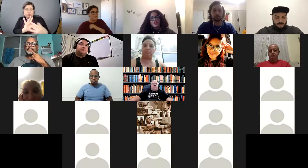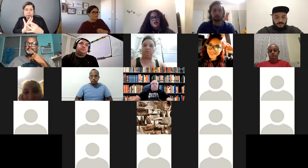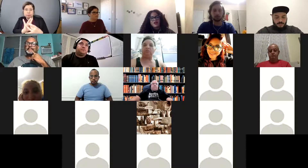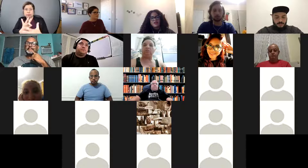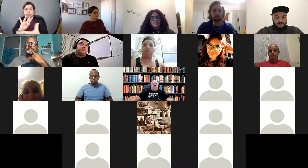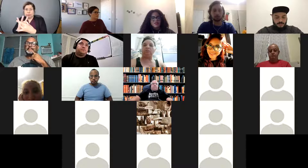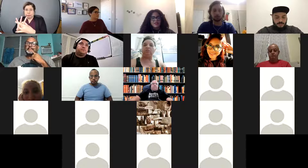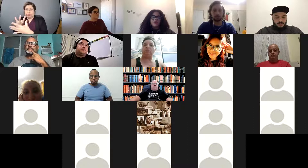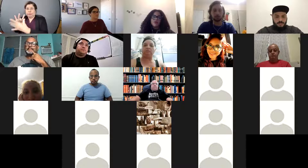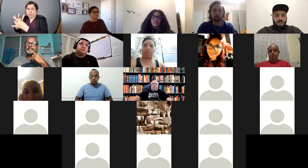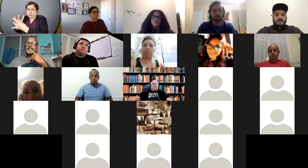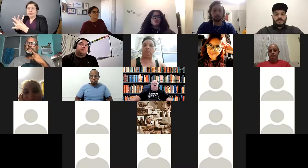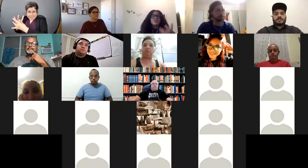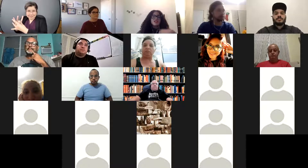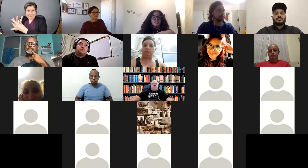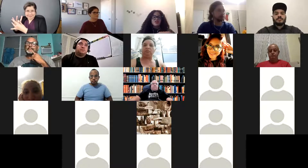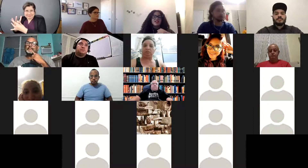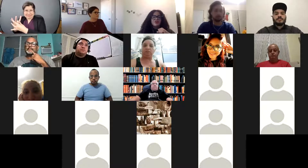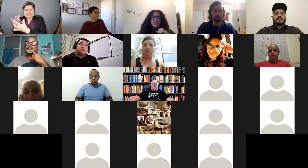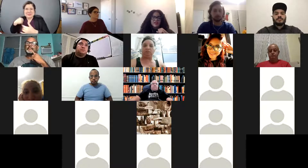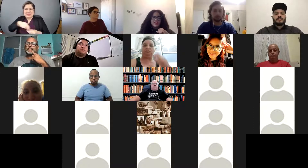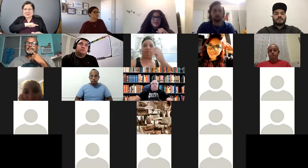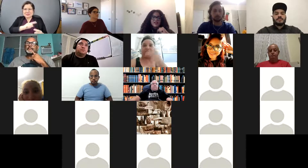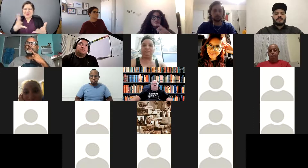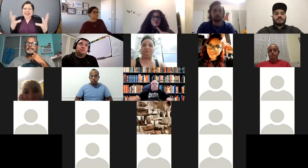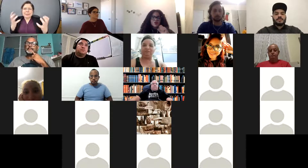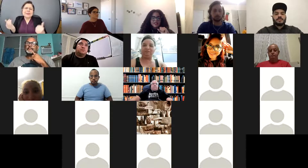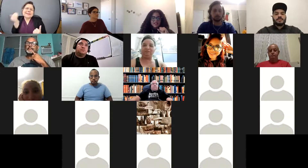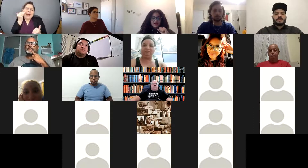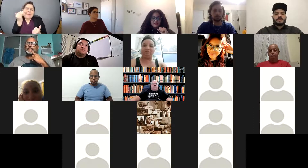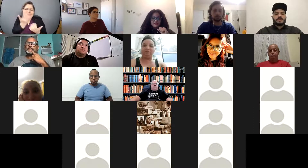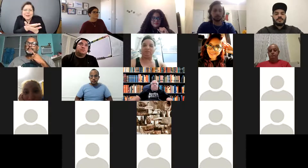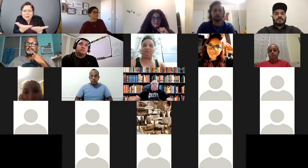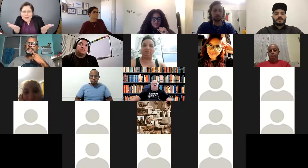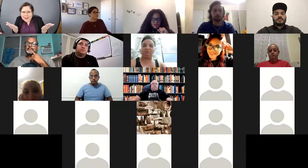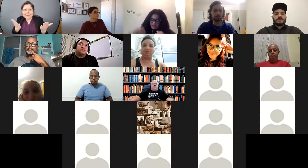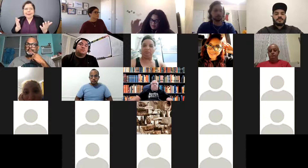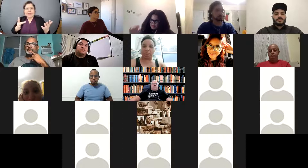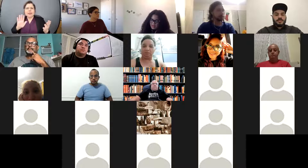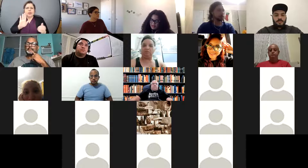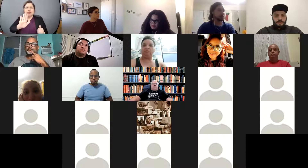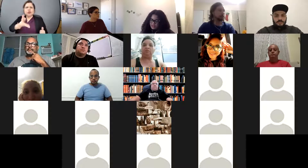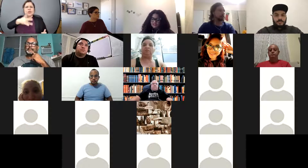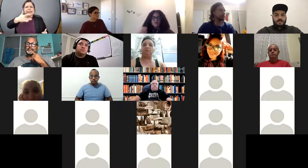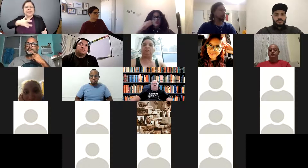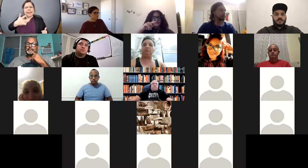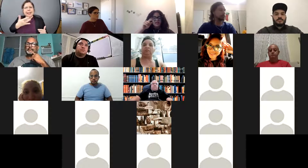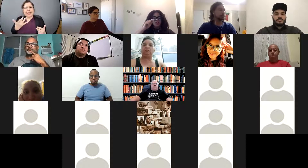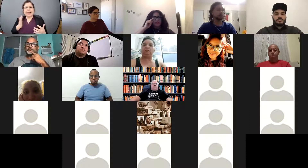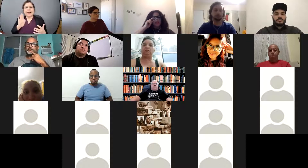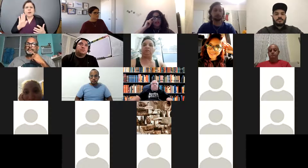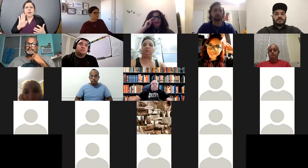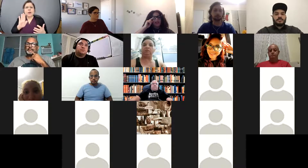colección Aquí nos cuidamos, y entonces recoger el insumo que tengan. La primera pregunta, y esto